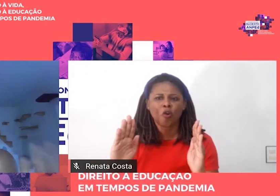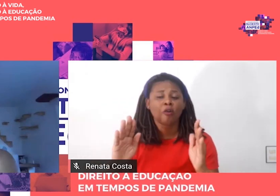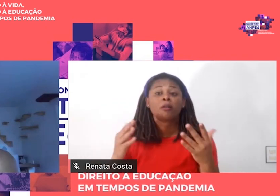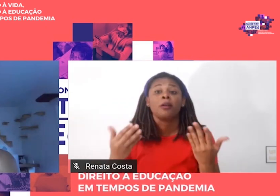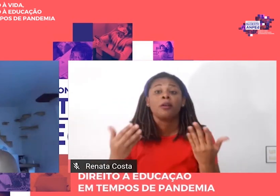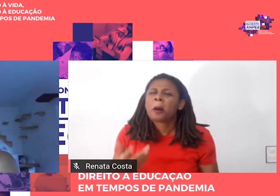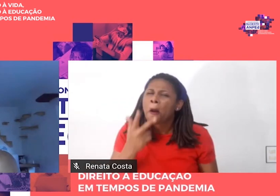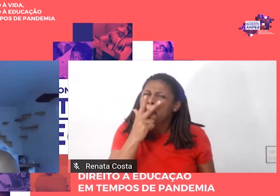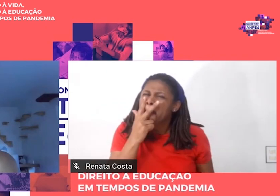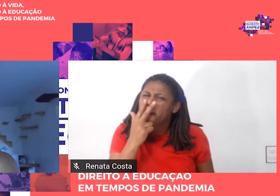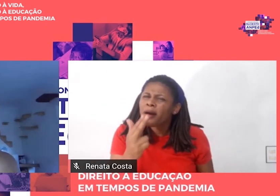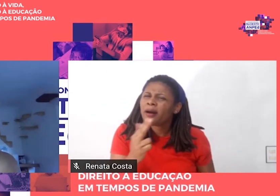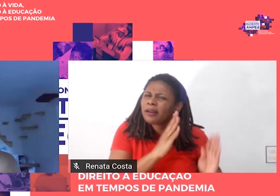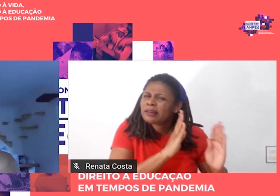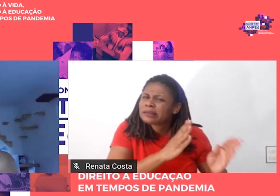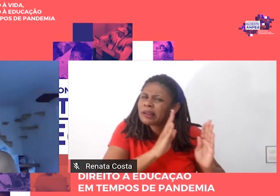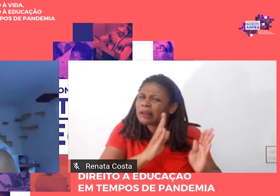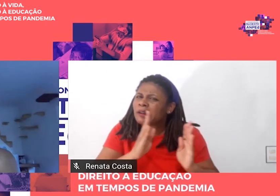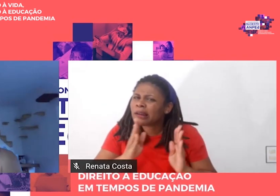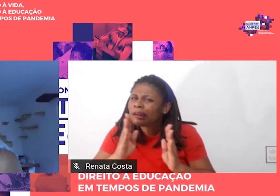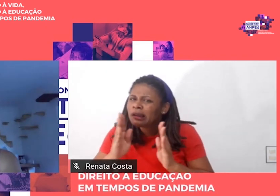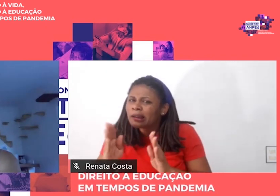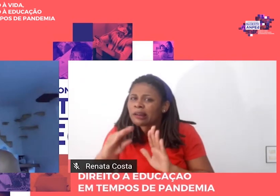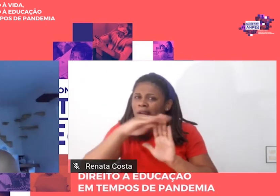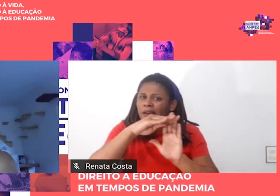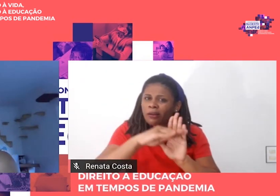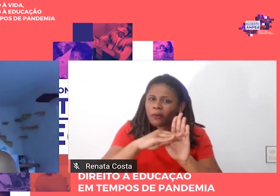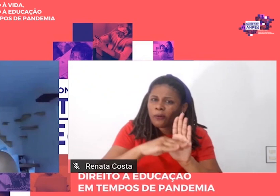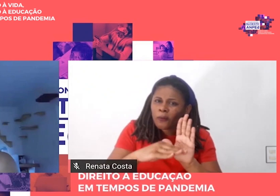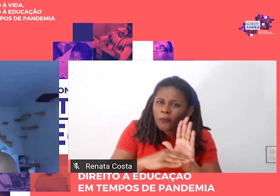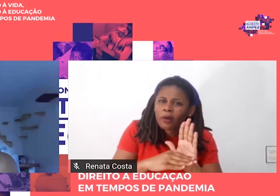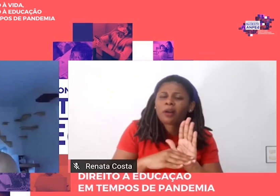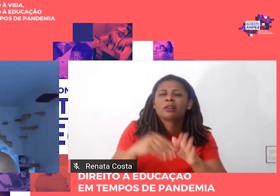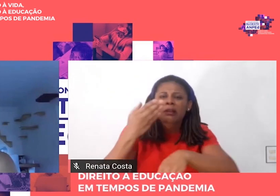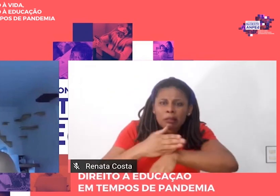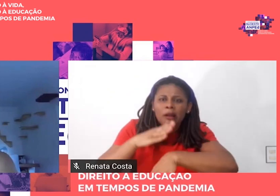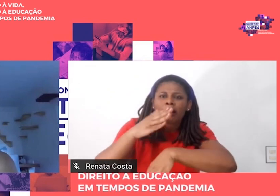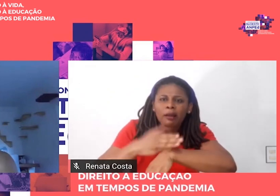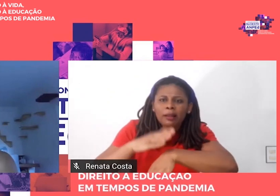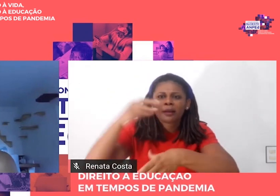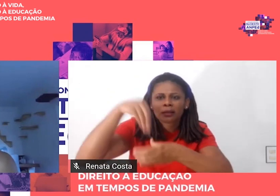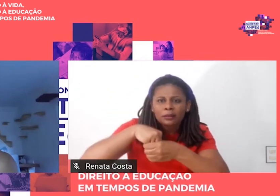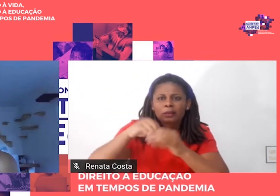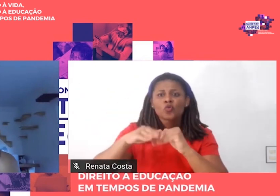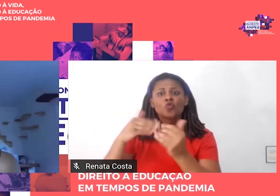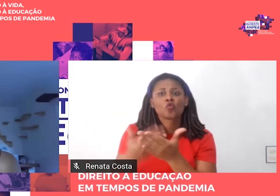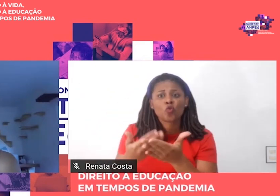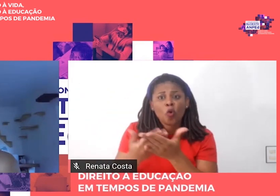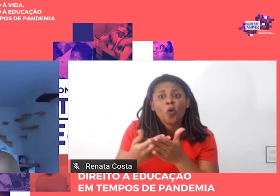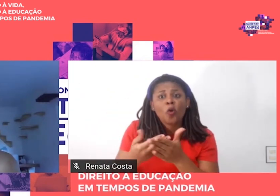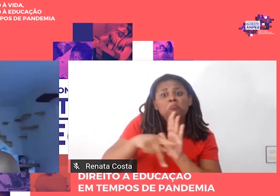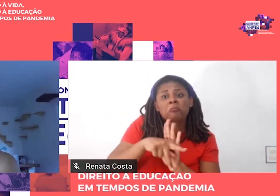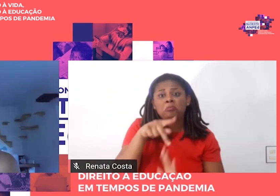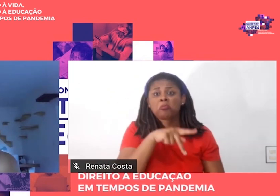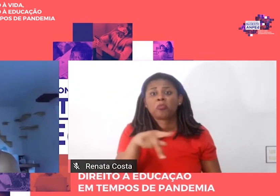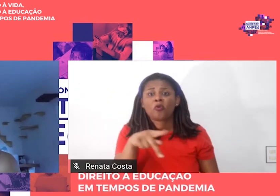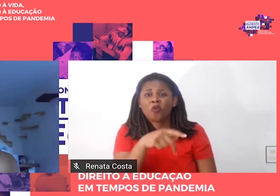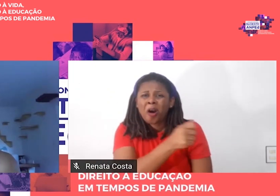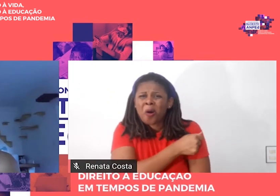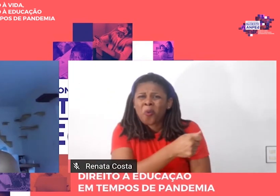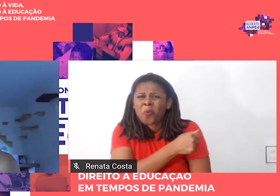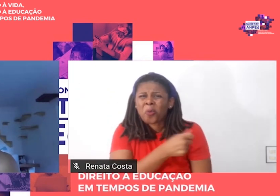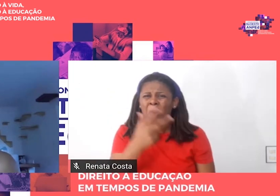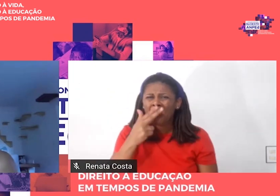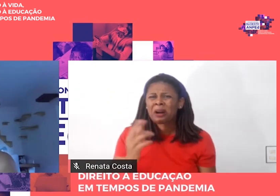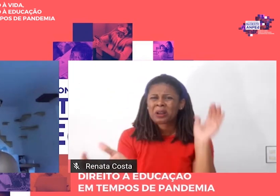tanto dos professores quanto dos alunos, a burocratização da escola e consequente controle minucioso do trabalho